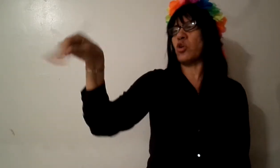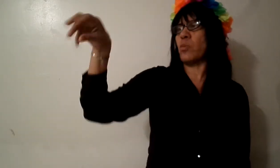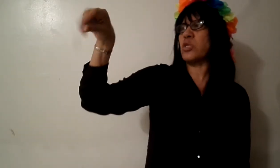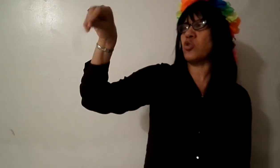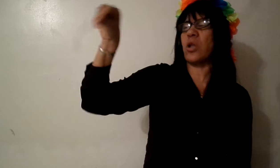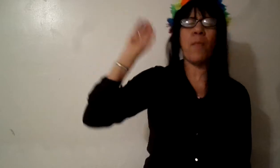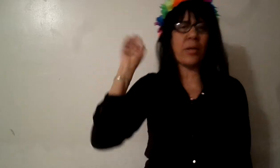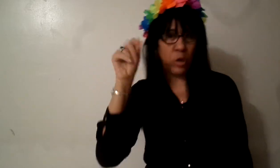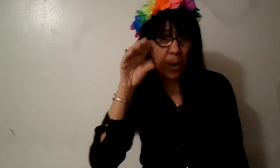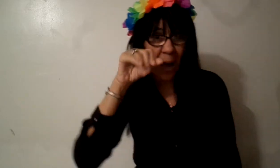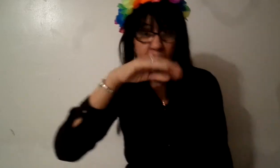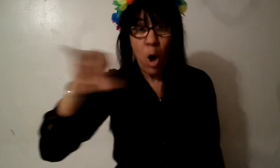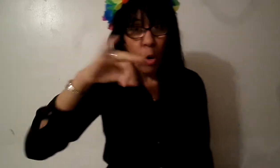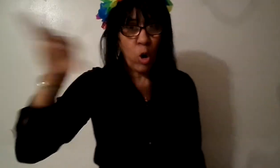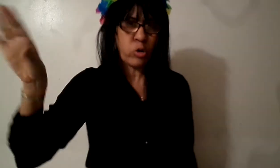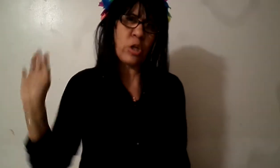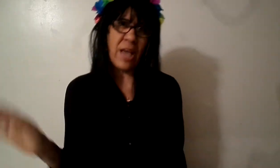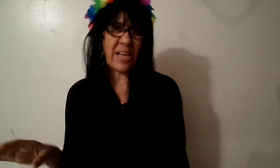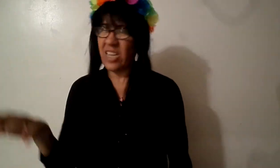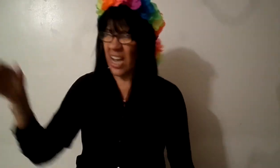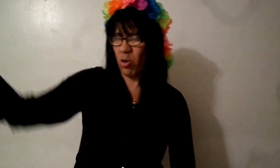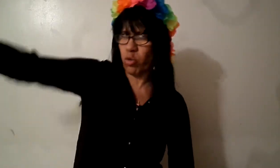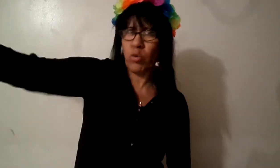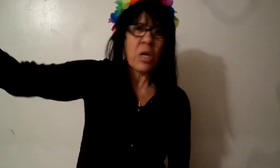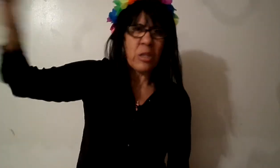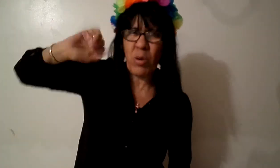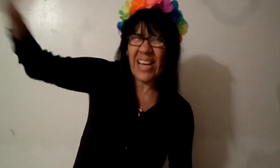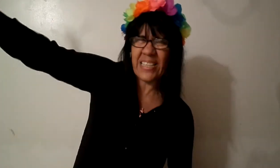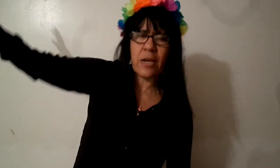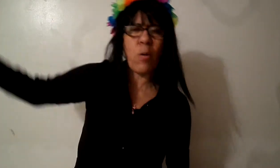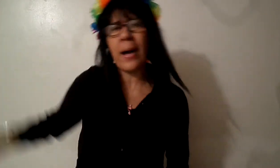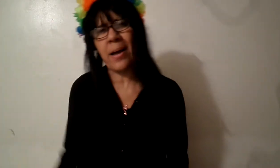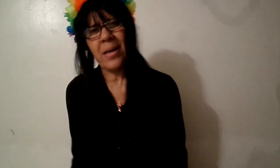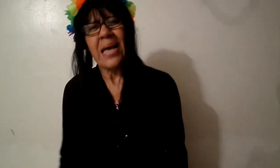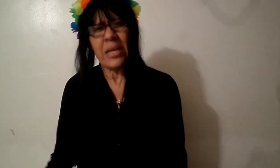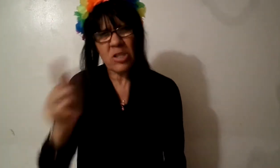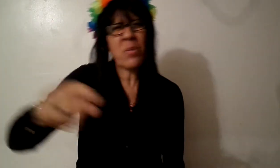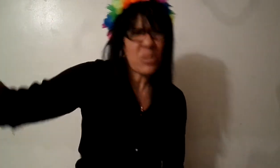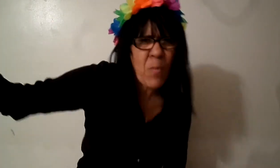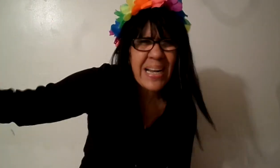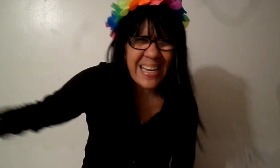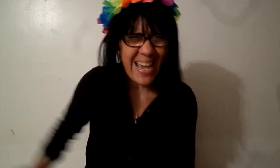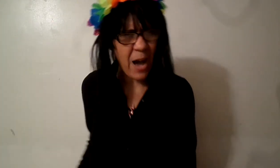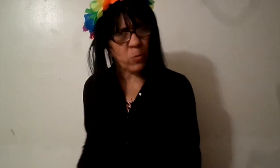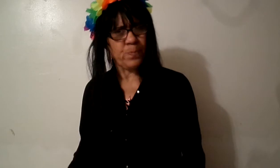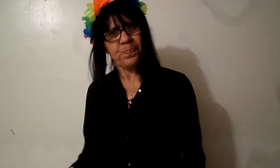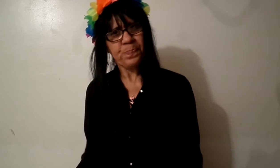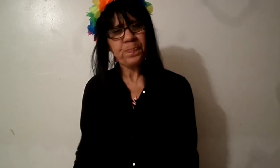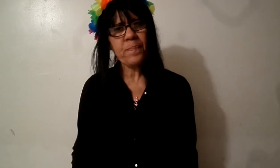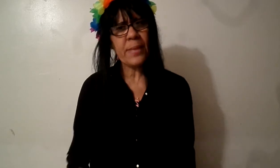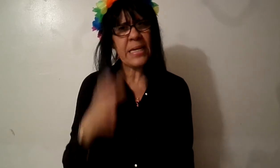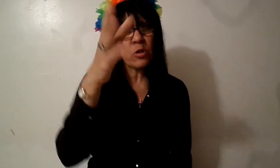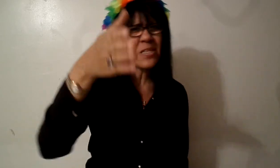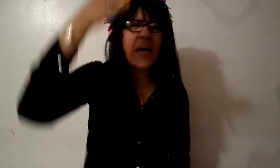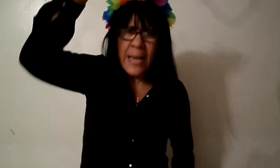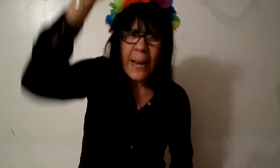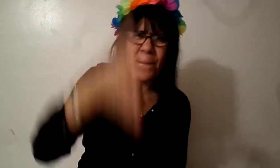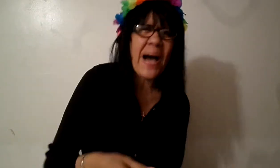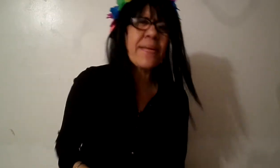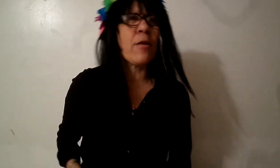no me ensucio las manos ni me las colpo ni nada así que lo voy a dejar así que lo voy a entonces ese es un malcriado entonces el padre lo